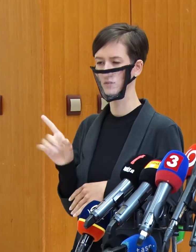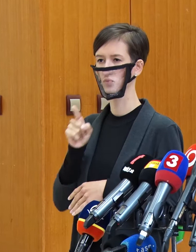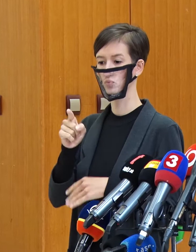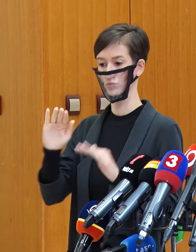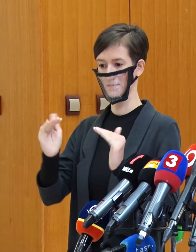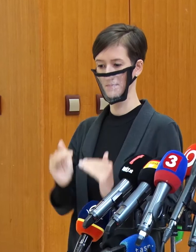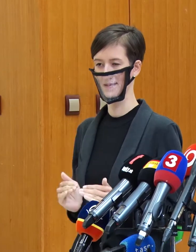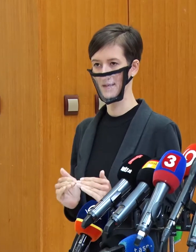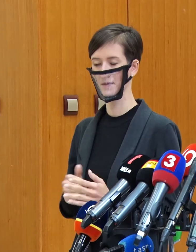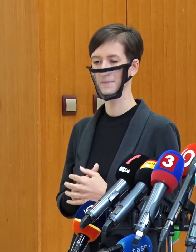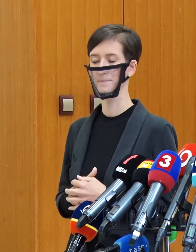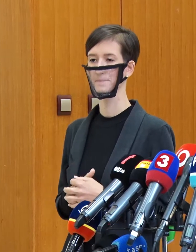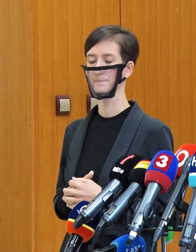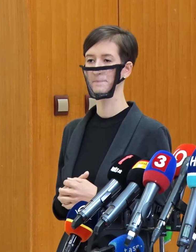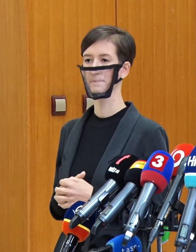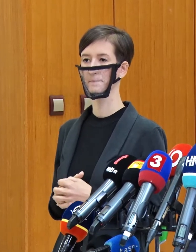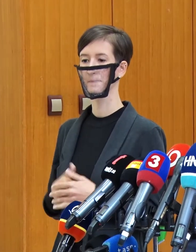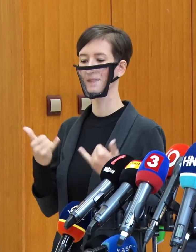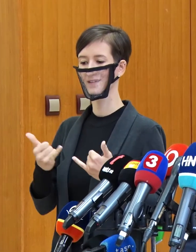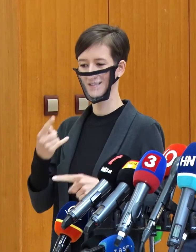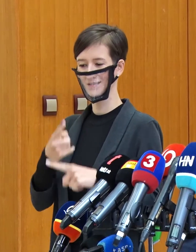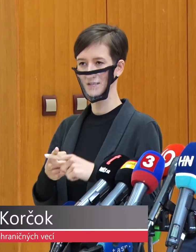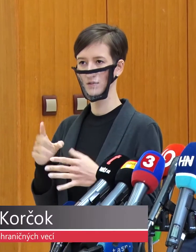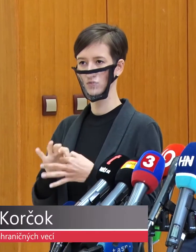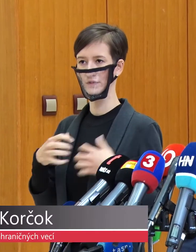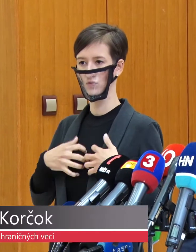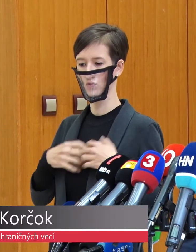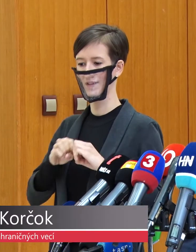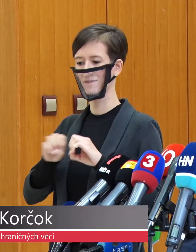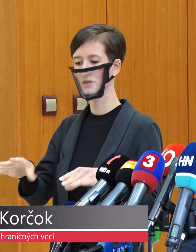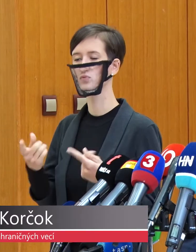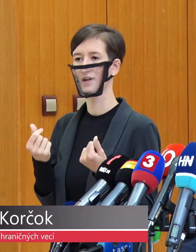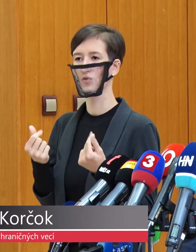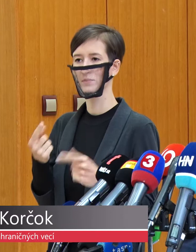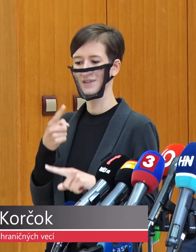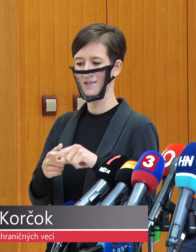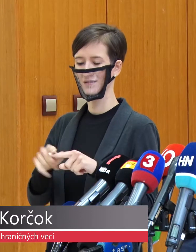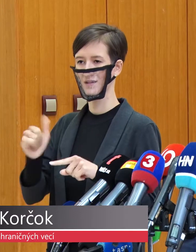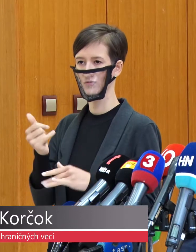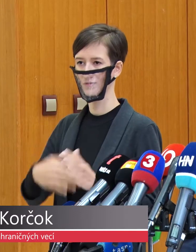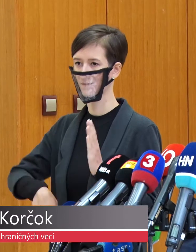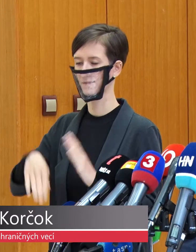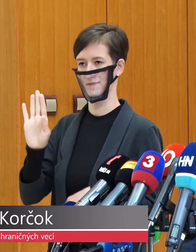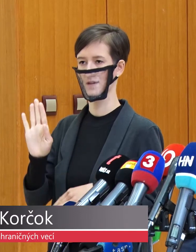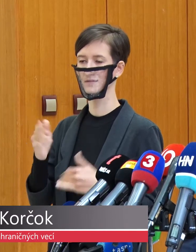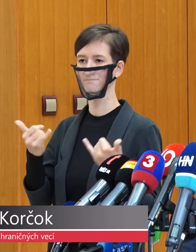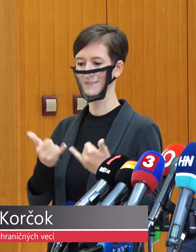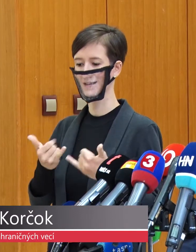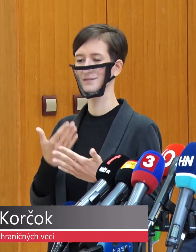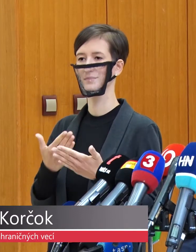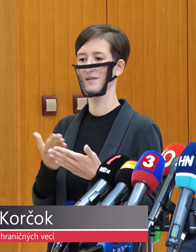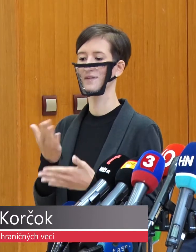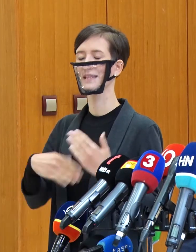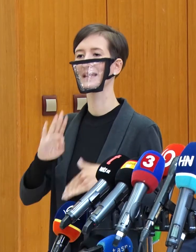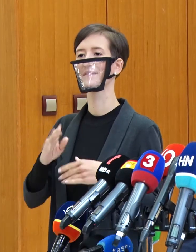ale vieme veľmi dobre, že táto kríza, pokiaľ ide o ekonomickú oblast, týmto nekončí. Naopak, vstupujeme do najzložitejšieho